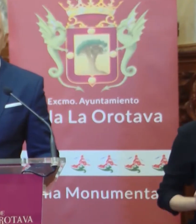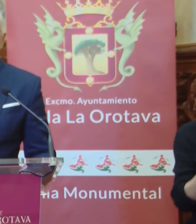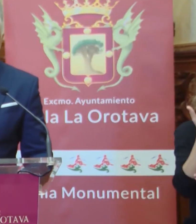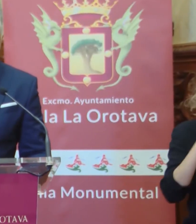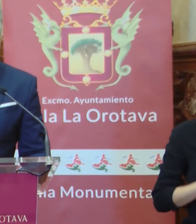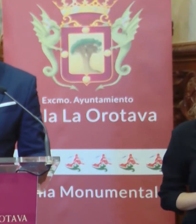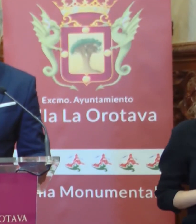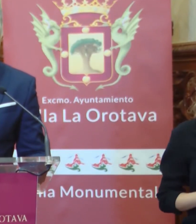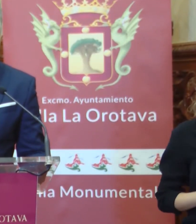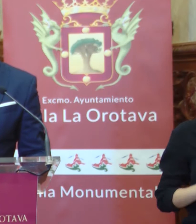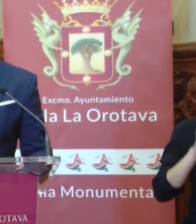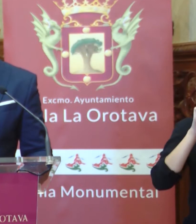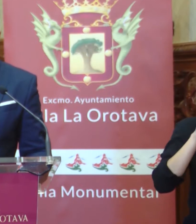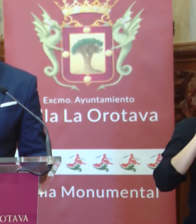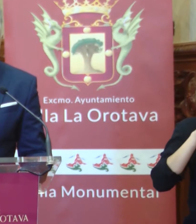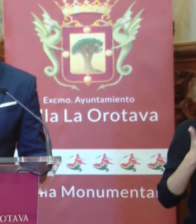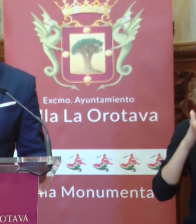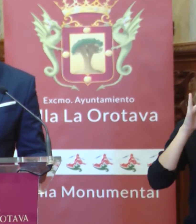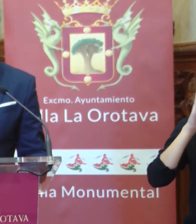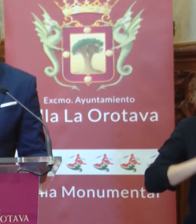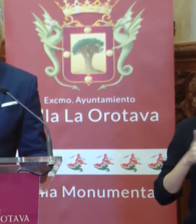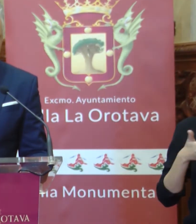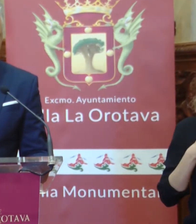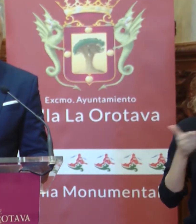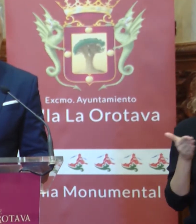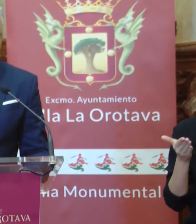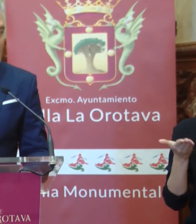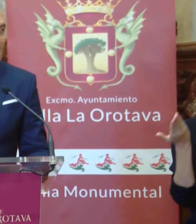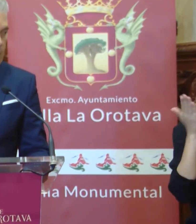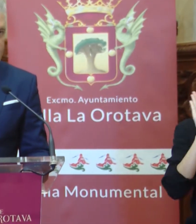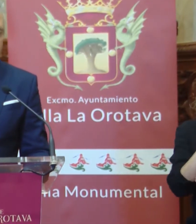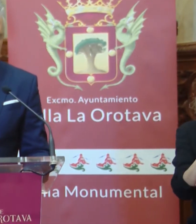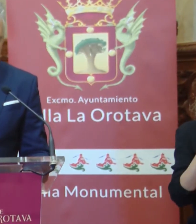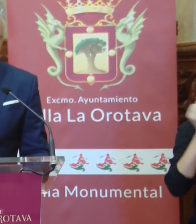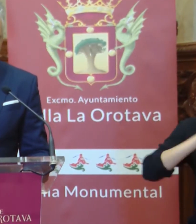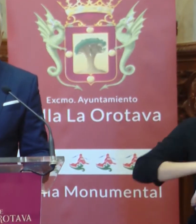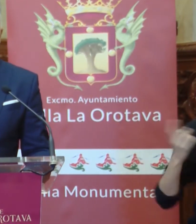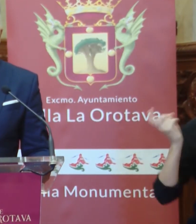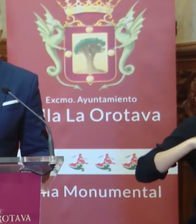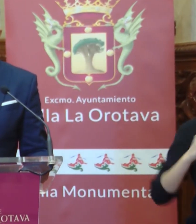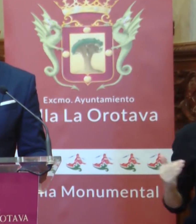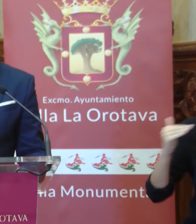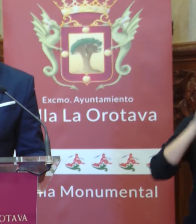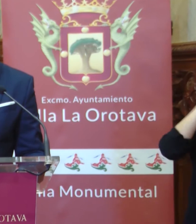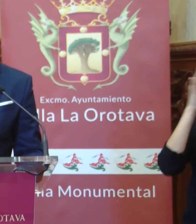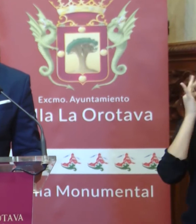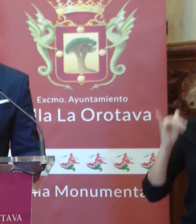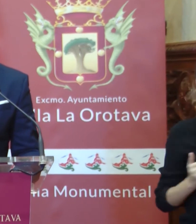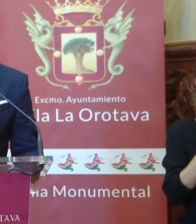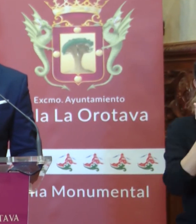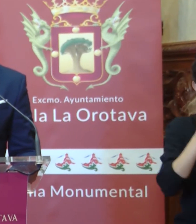Comienzo en este instante la presentación del Acuerdo de Adhesión a la Igualdad de Género del Norte de Tenerife.